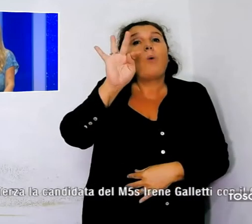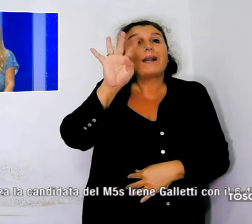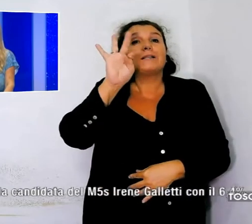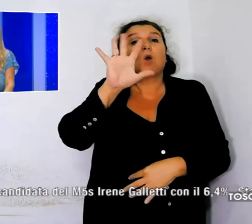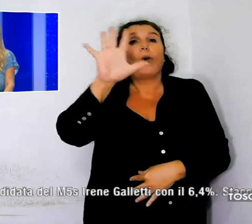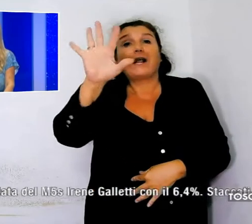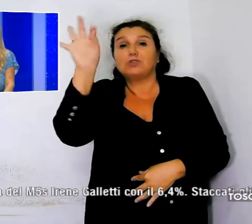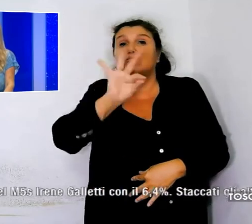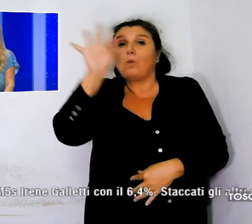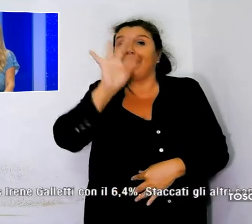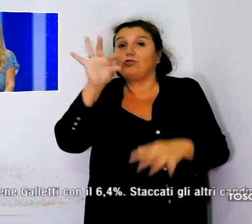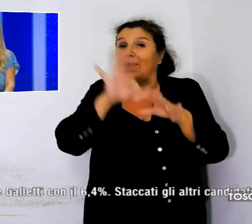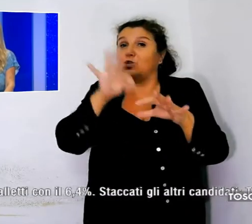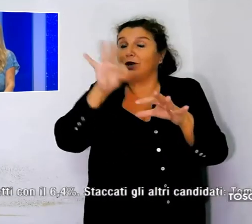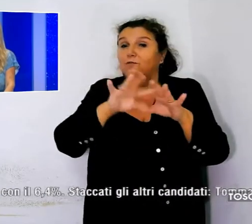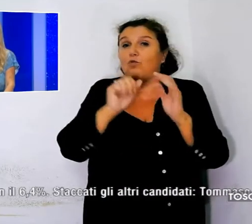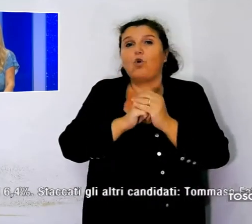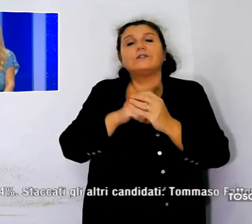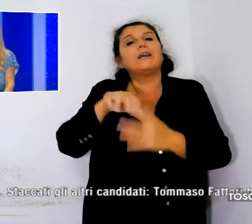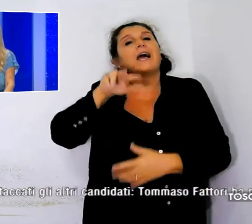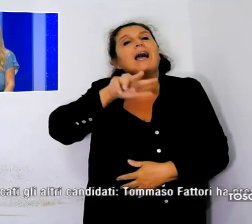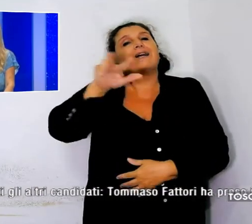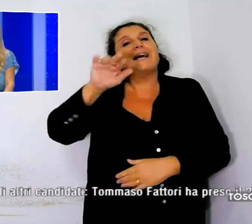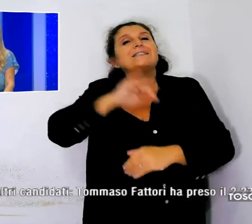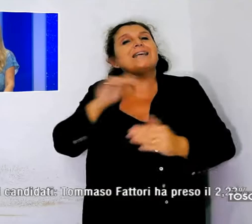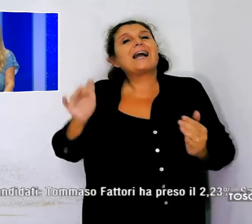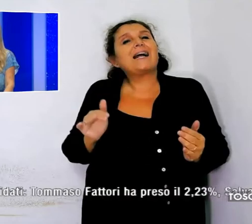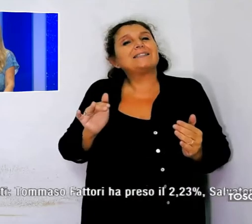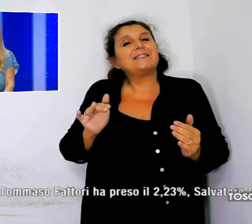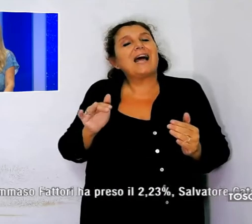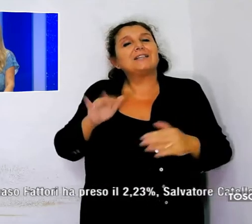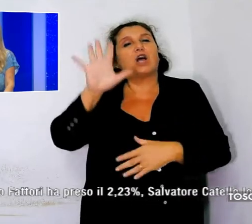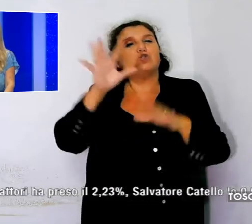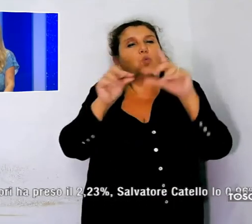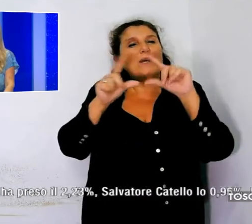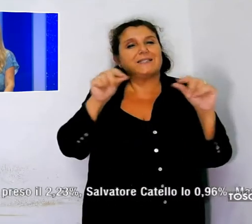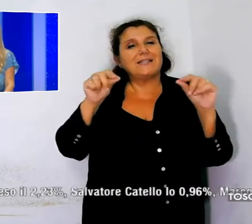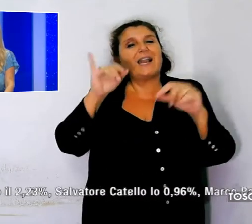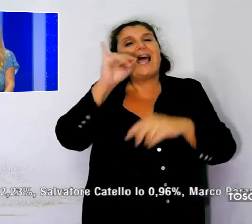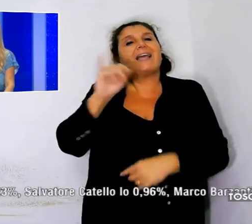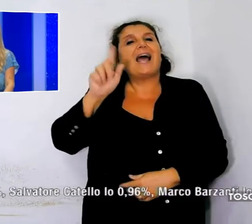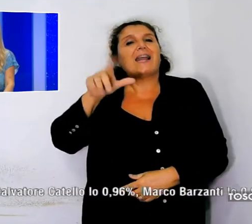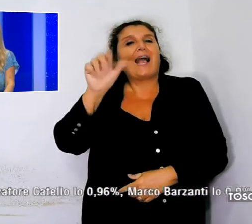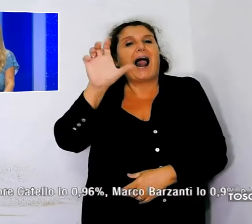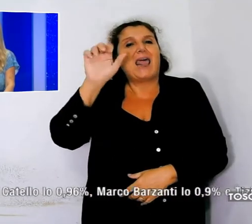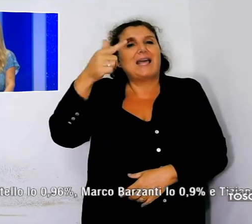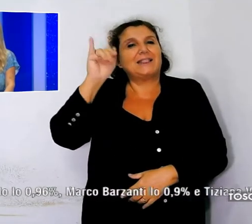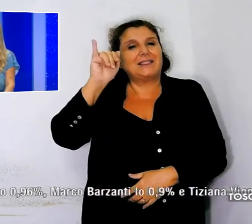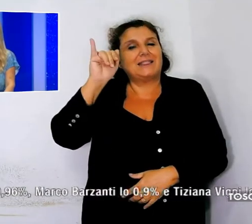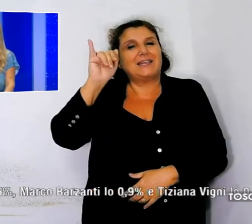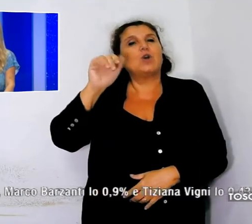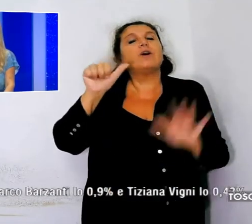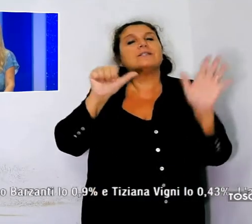voti. Terza la candidata del Movimento 5 Stelle, Irene Galletti, con il 6,4%.